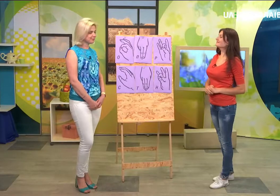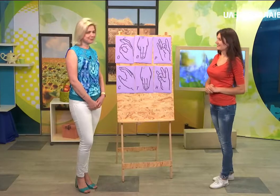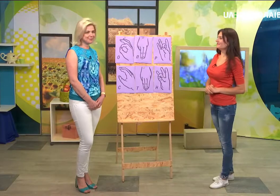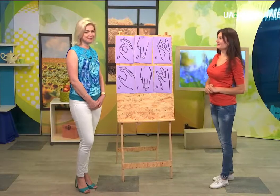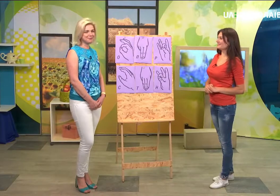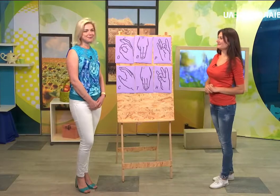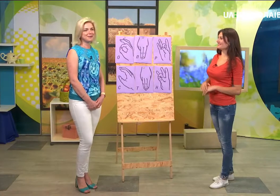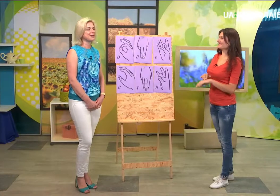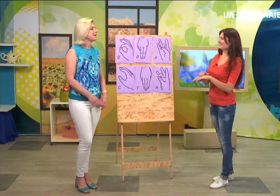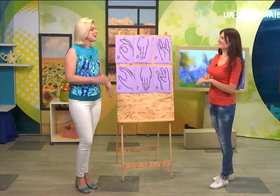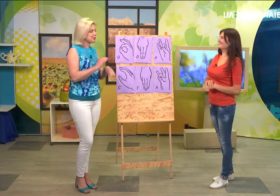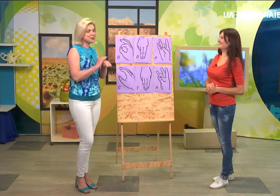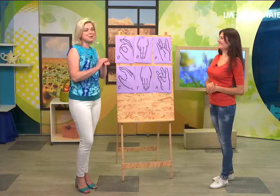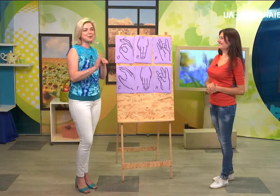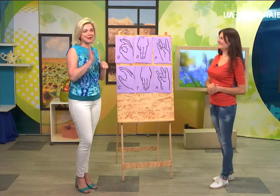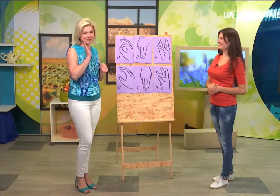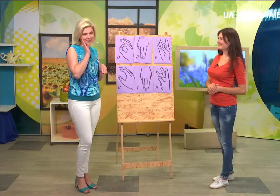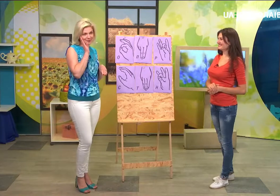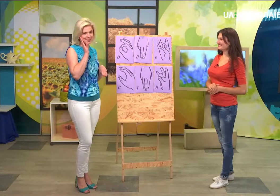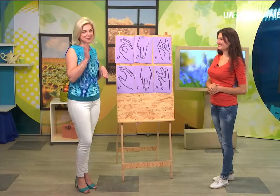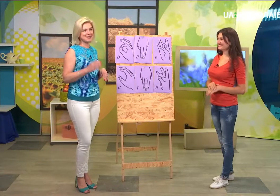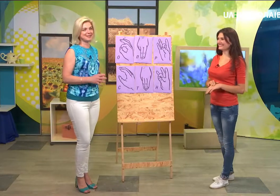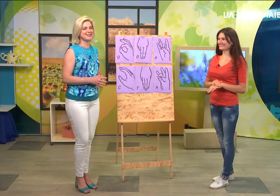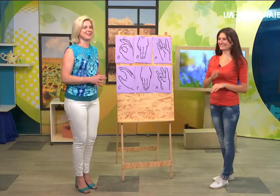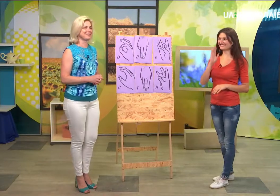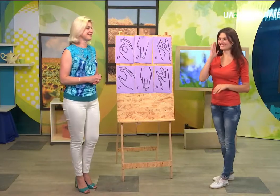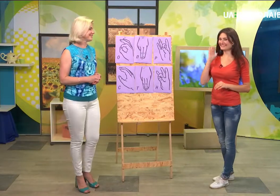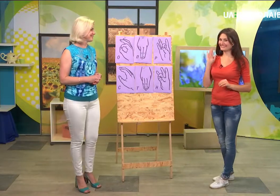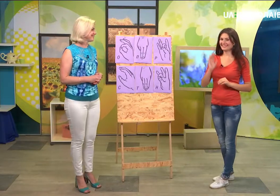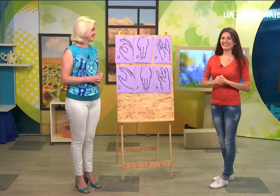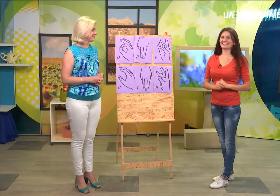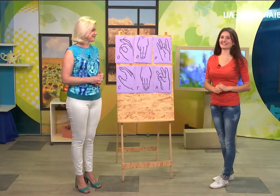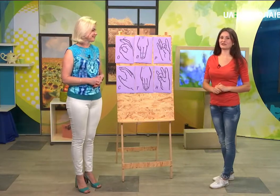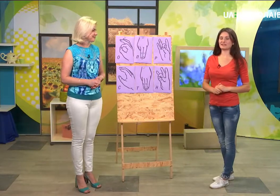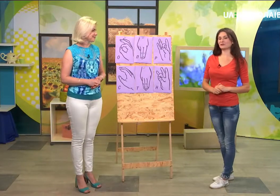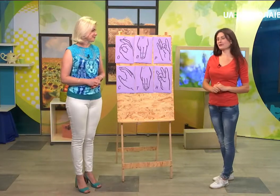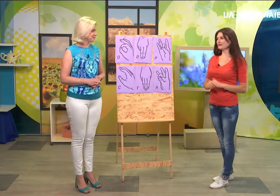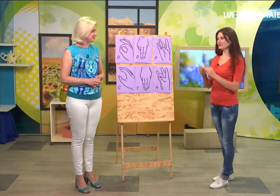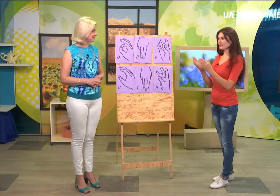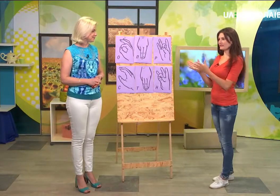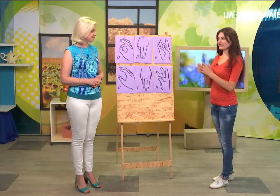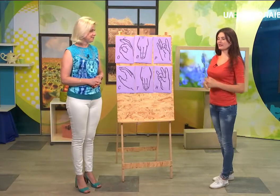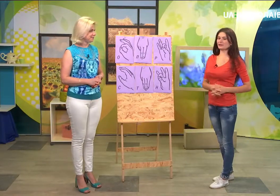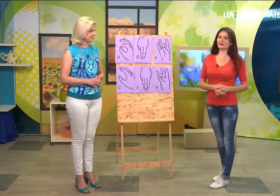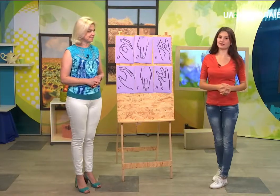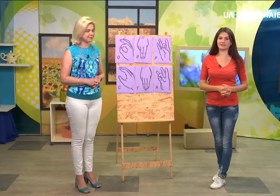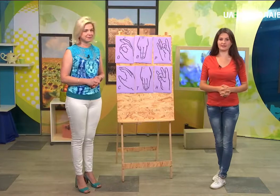Тетяна Доброго ранку, шановні глядачі! Так, друзі, ну і ми сьогодні з Тетяною не одні.